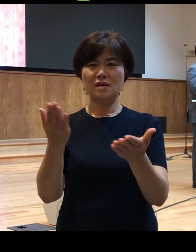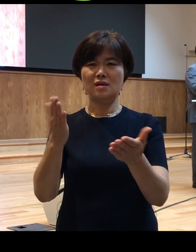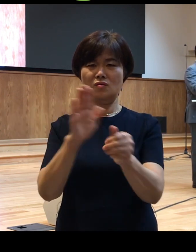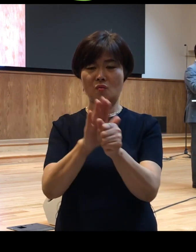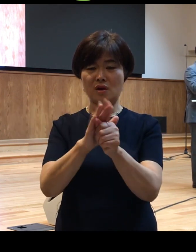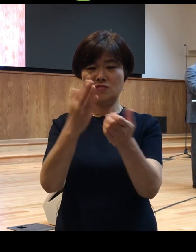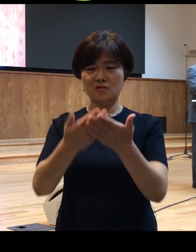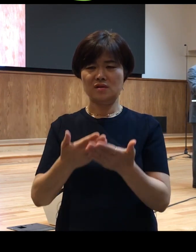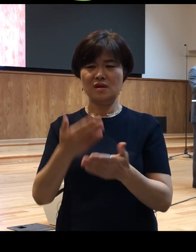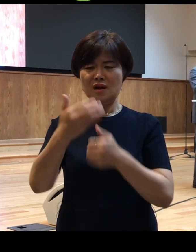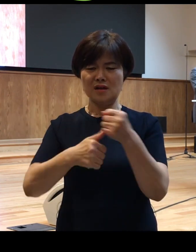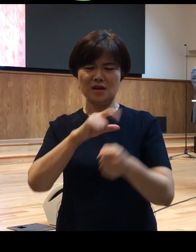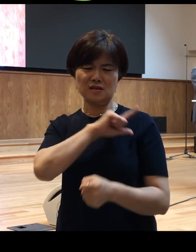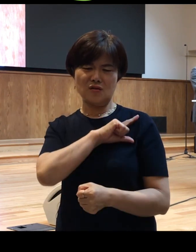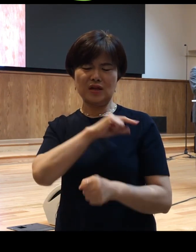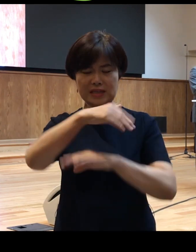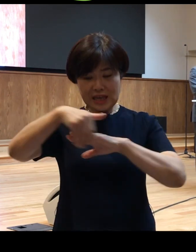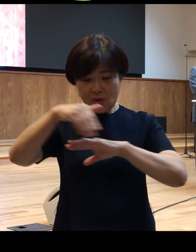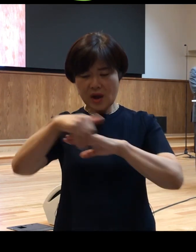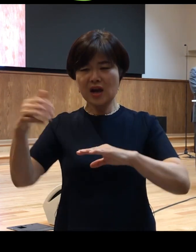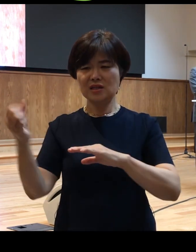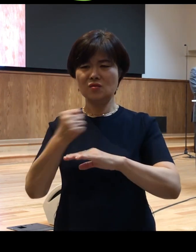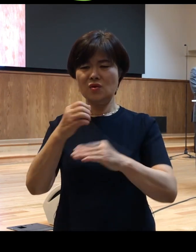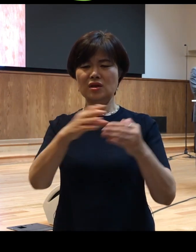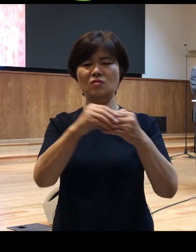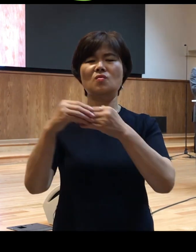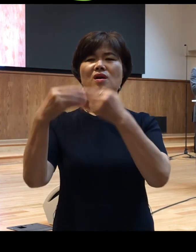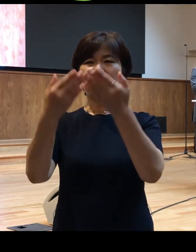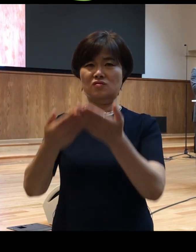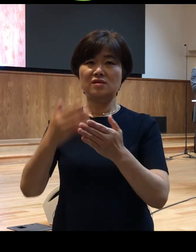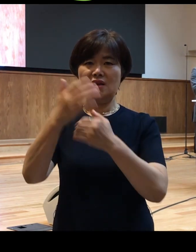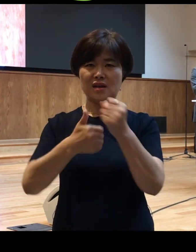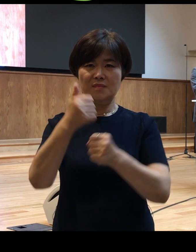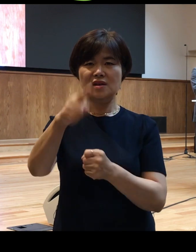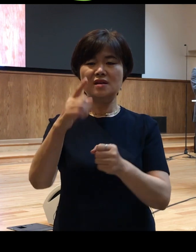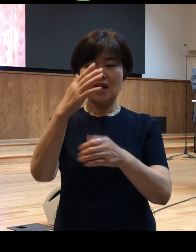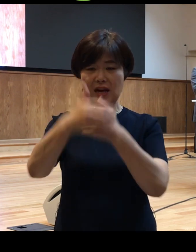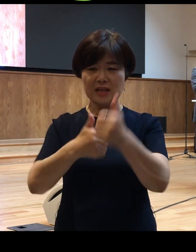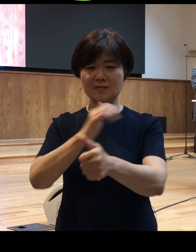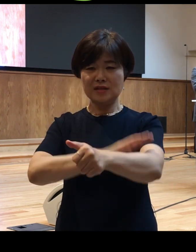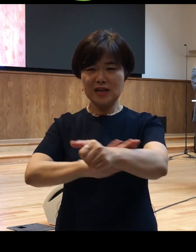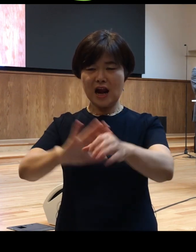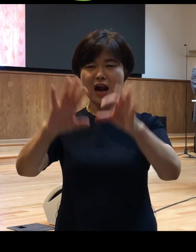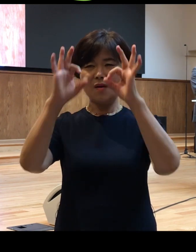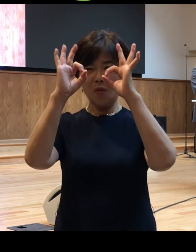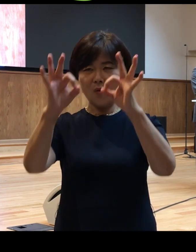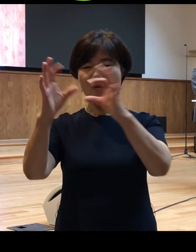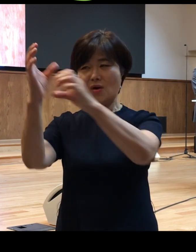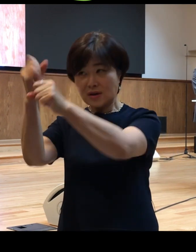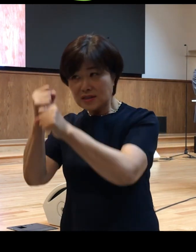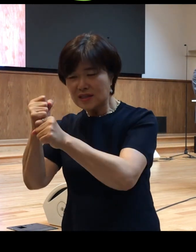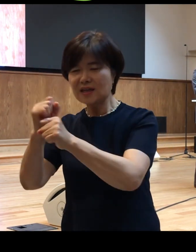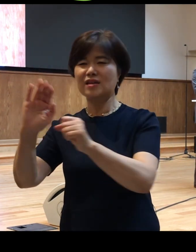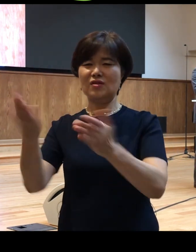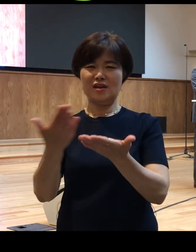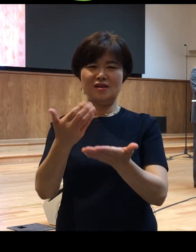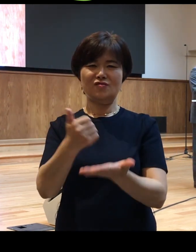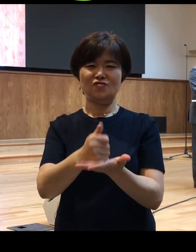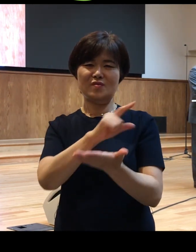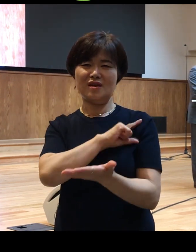선한 계획을 가지고 인도하시는 하나님 그럼 그 하나님을 주목하고 의지하실 수 있기를 주님의 이름으로 간절히 추건합니다